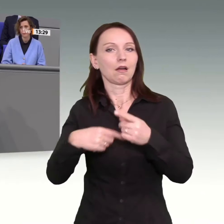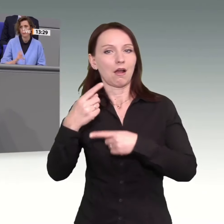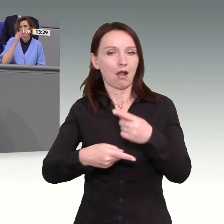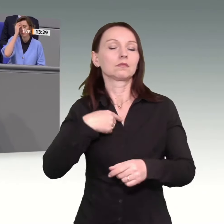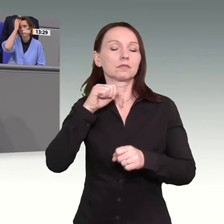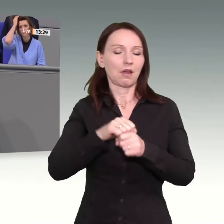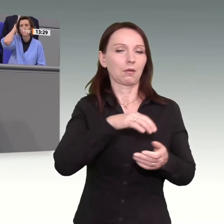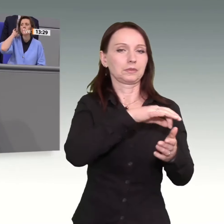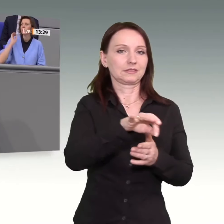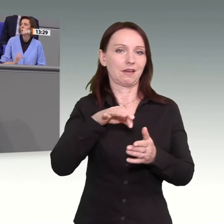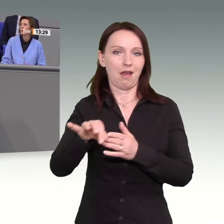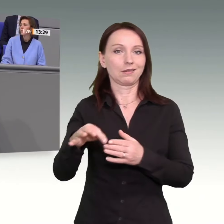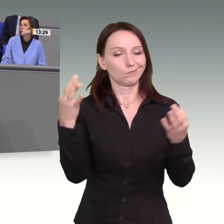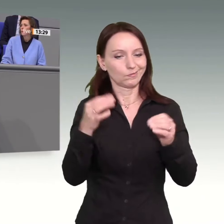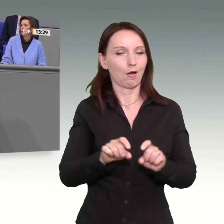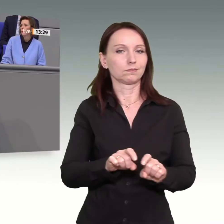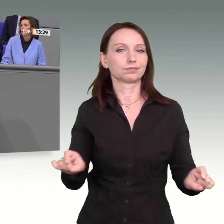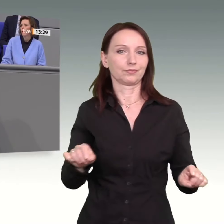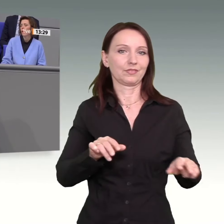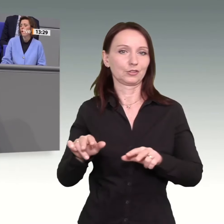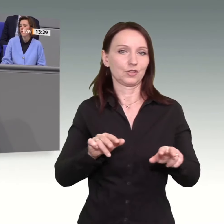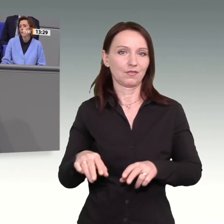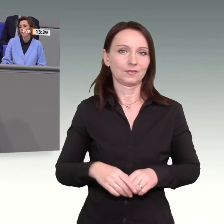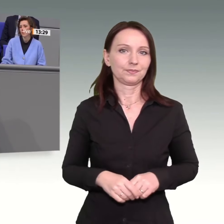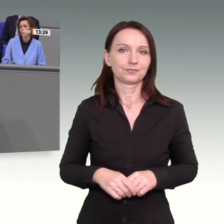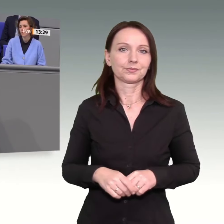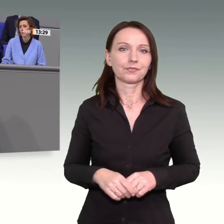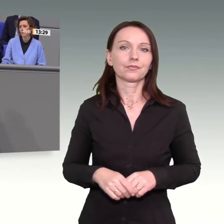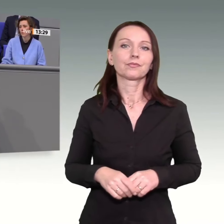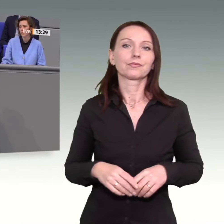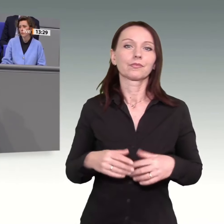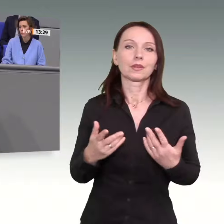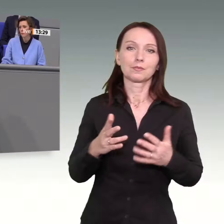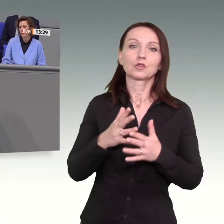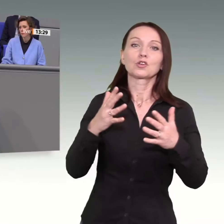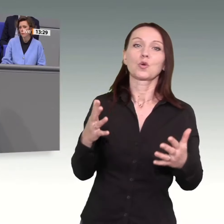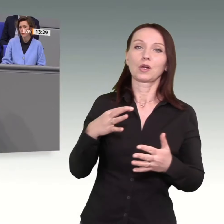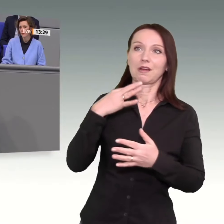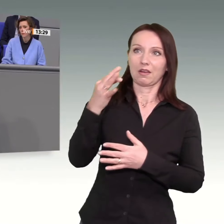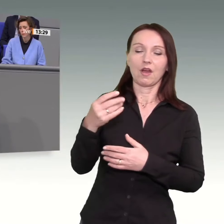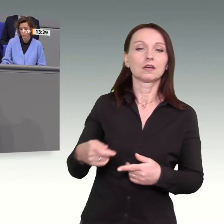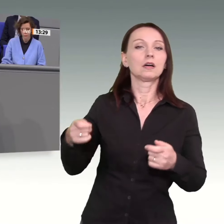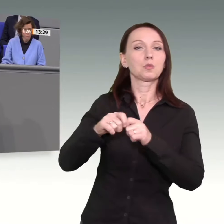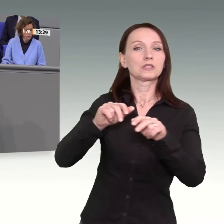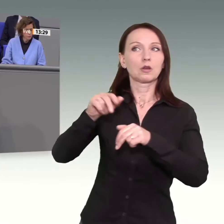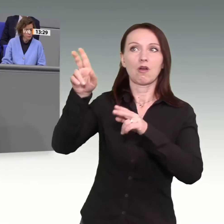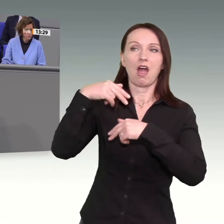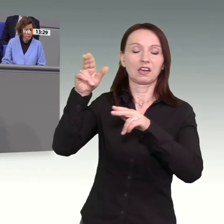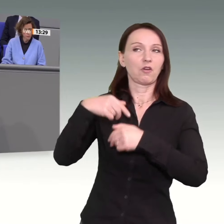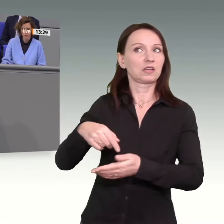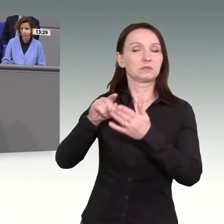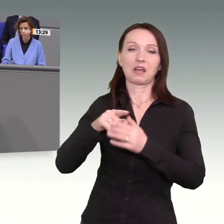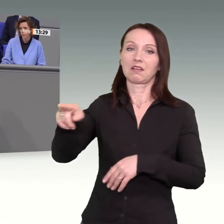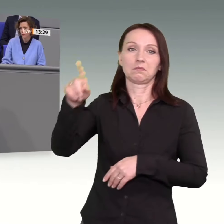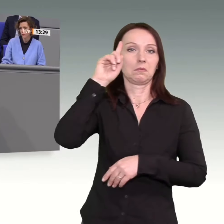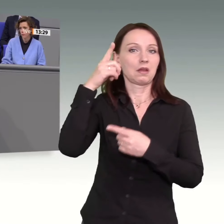Leider zeigen viele Antworten in der Großen Anfrage der Bundesregierung, dass sie das nicht so sieht. An etlichen Stellen wird im Papier sehr